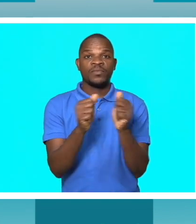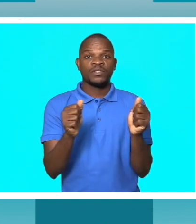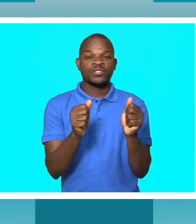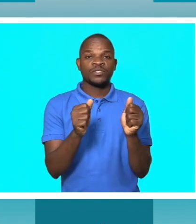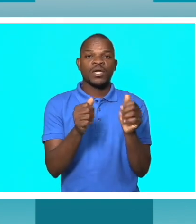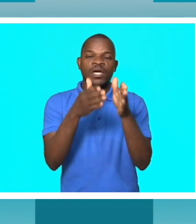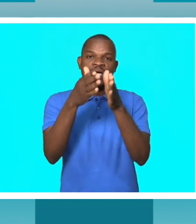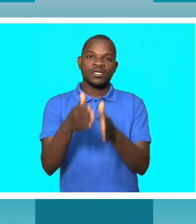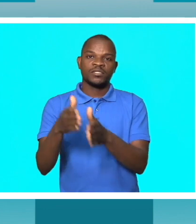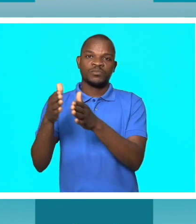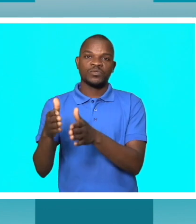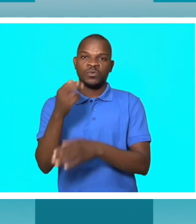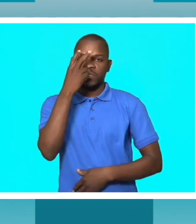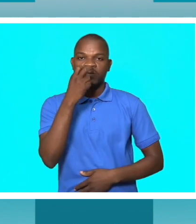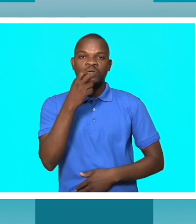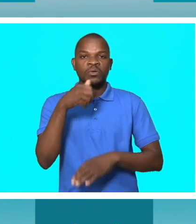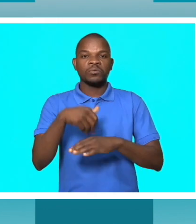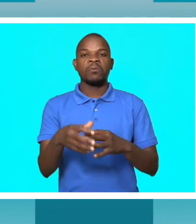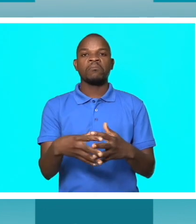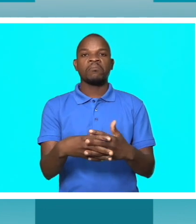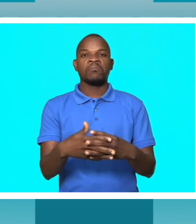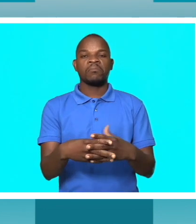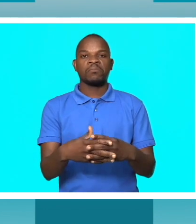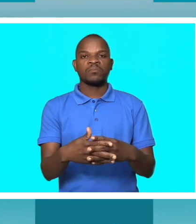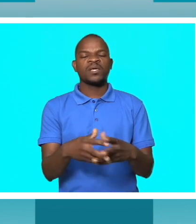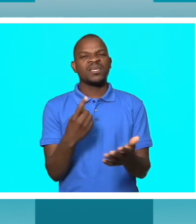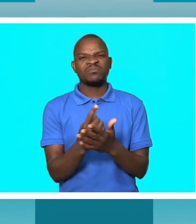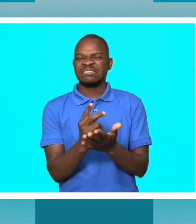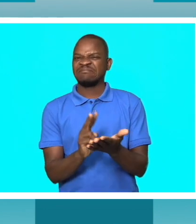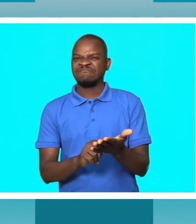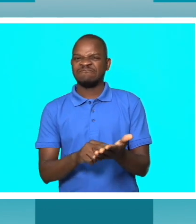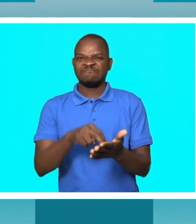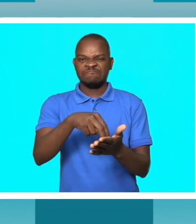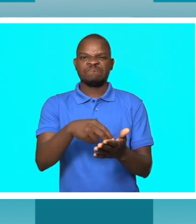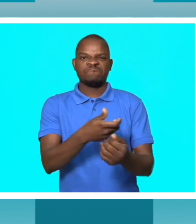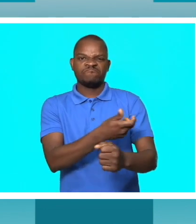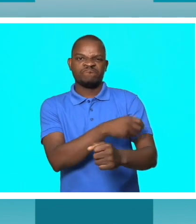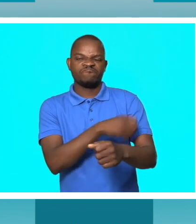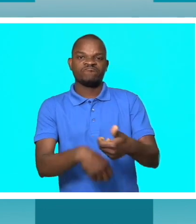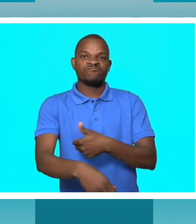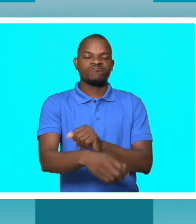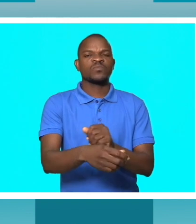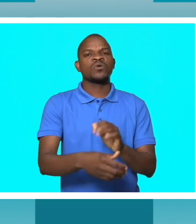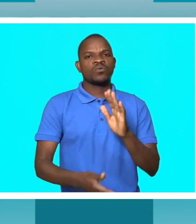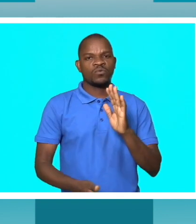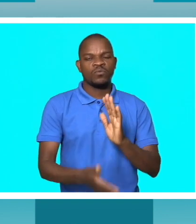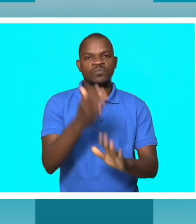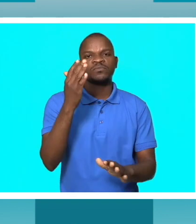levantem-se, erguem-se, fazem tudo para que possam estudar e que